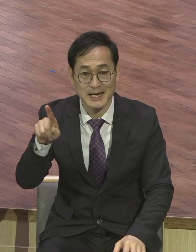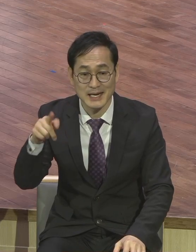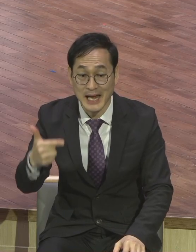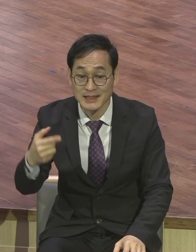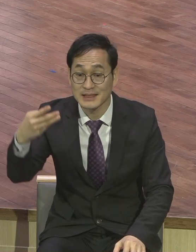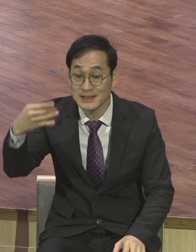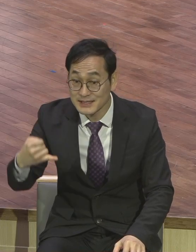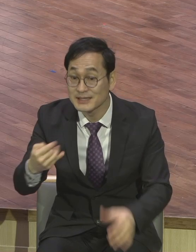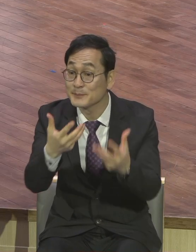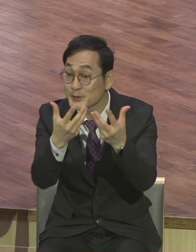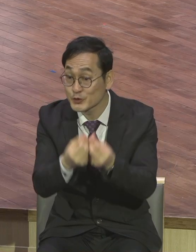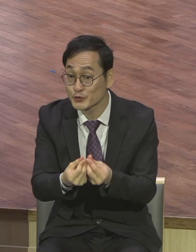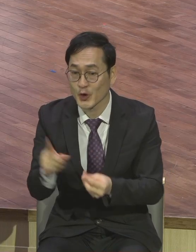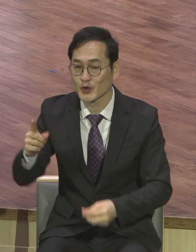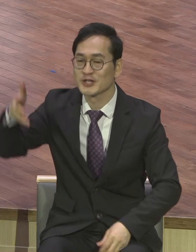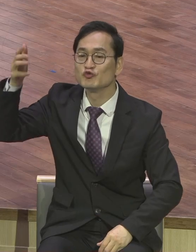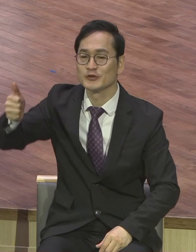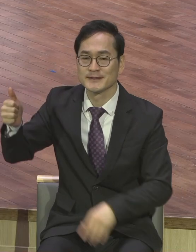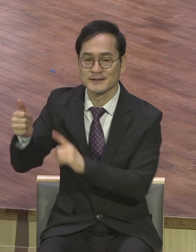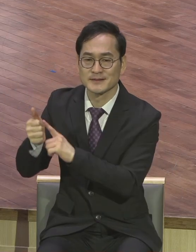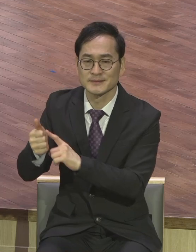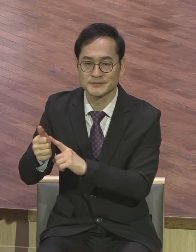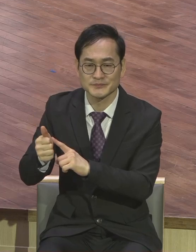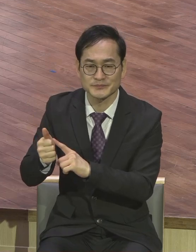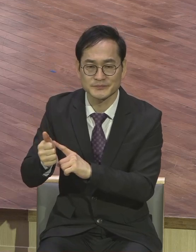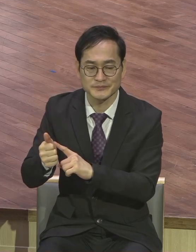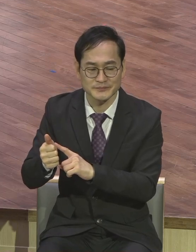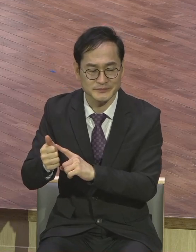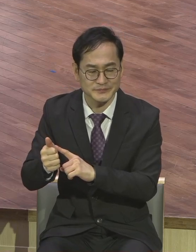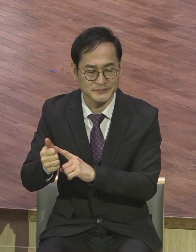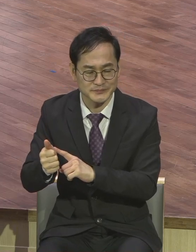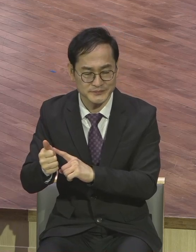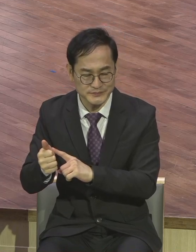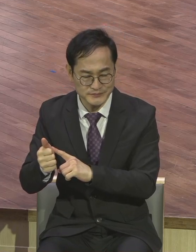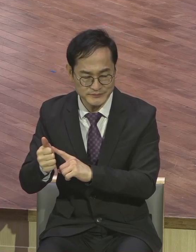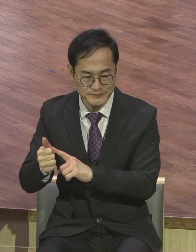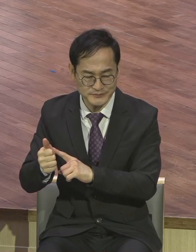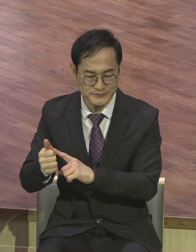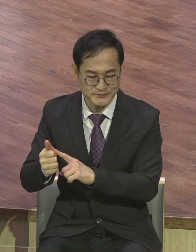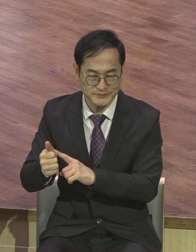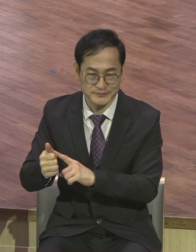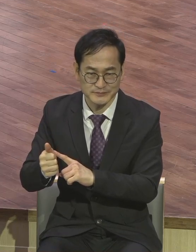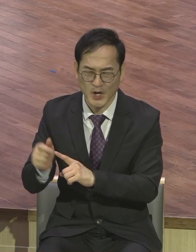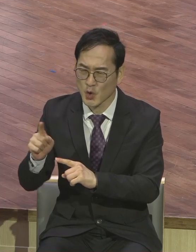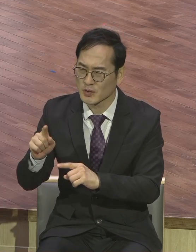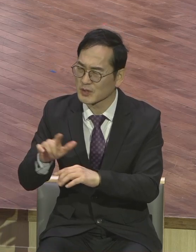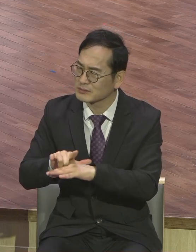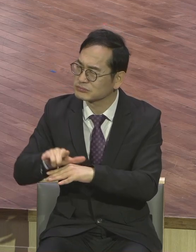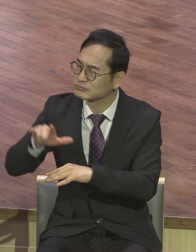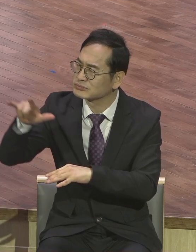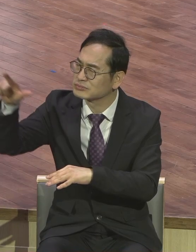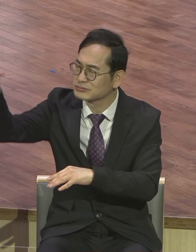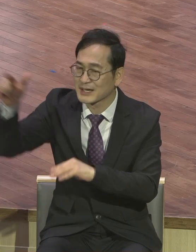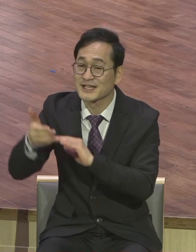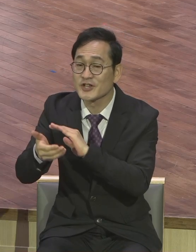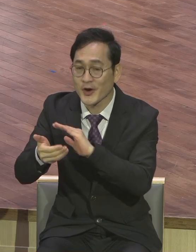어떤 주인이 천국에 뭡니까? 다른 나라에 갈 때 다른 나라에 가면서